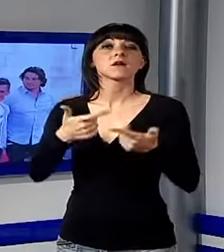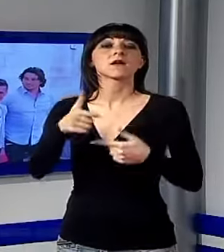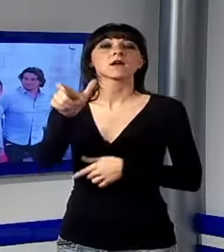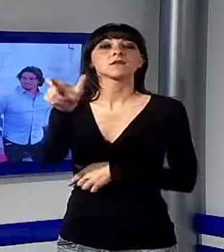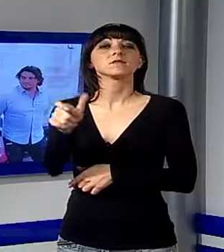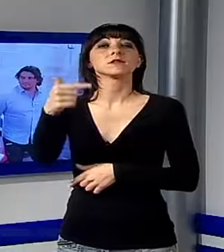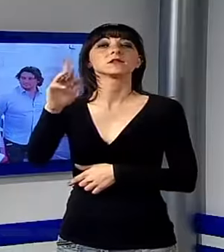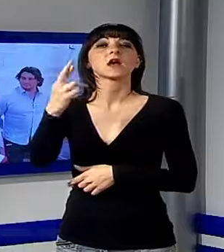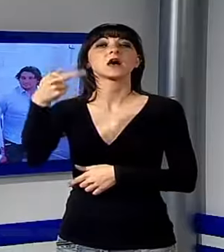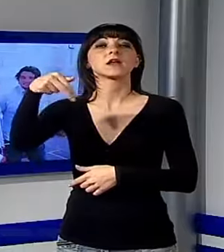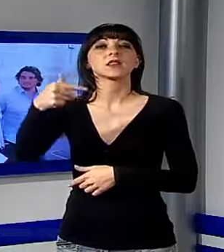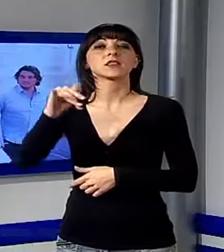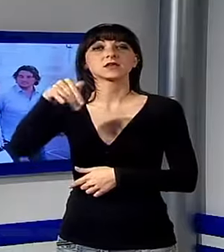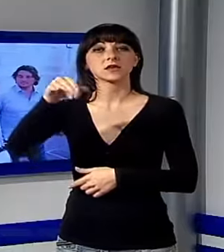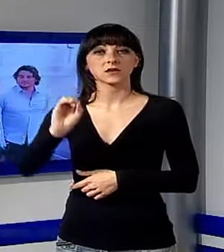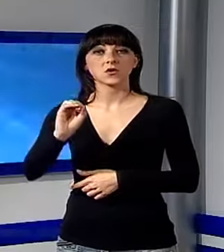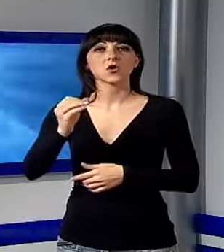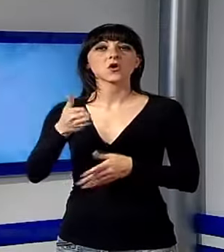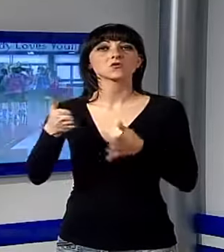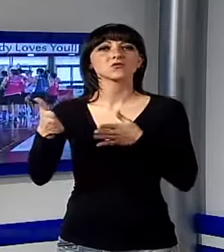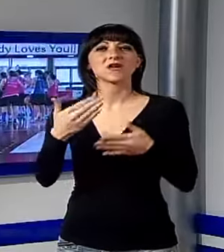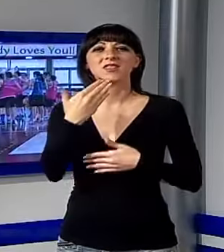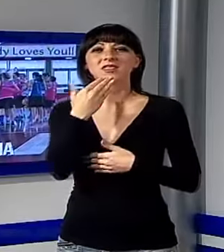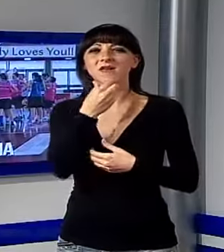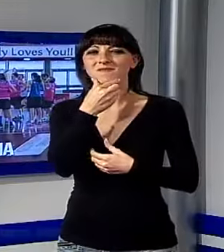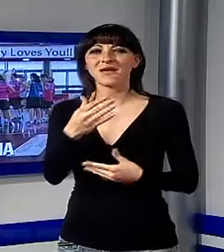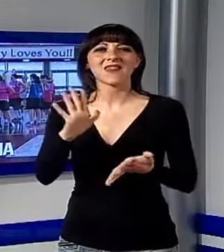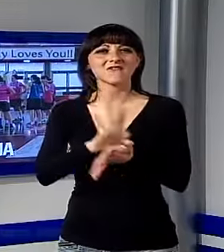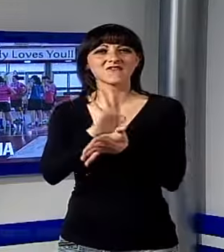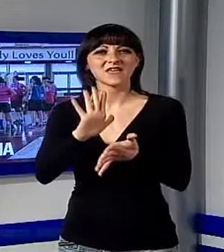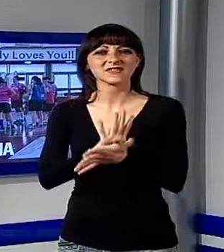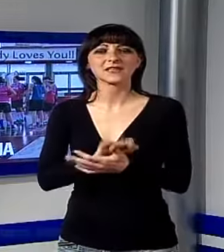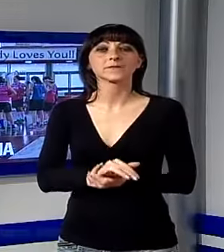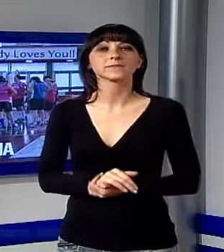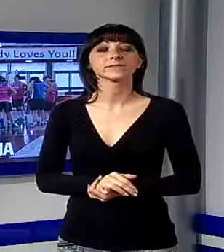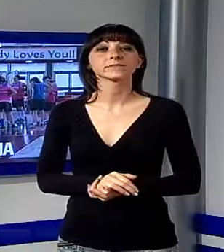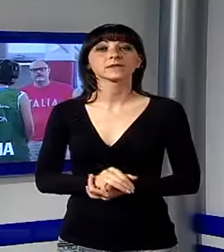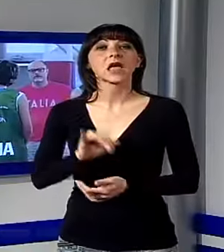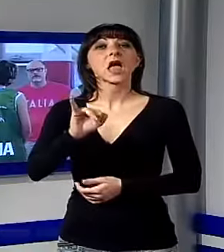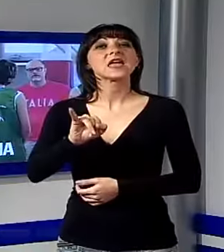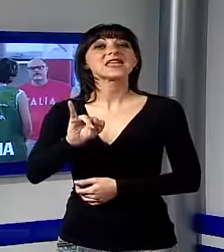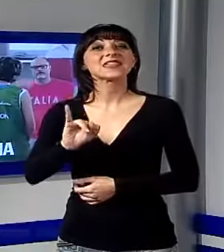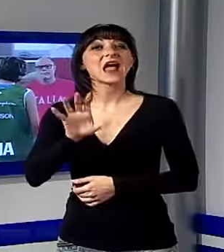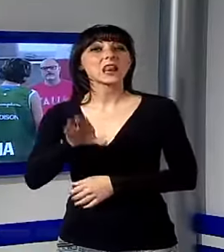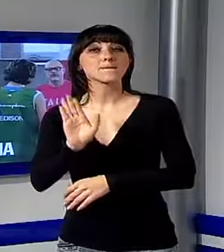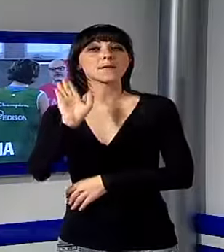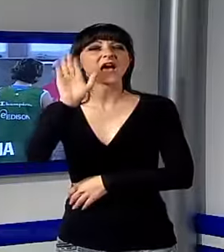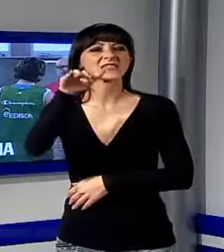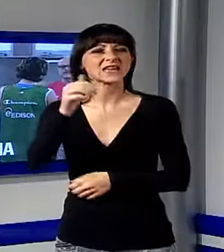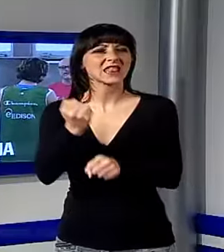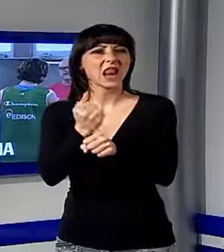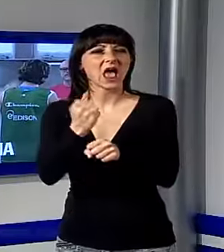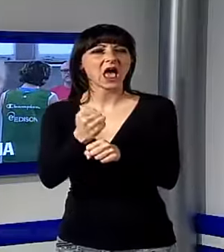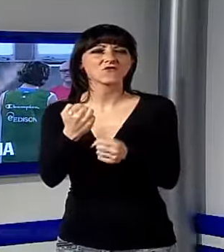corso di una bella cerimonia. Little Basket verso l'Estonia, la nazionale femminile sta lavorando sodo e palla